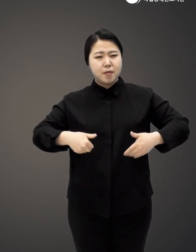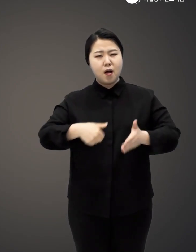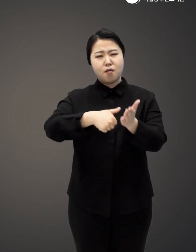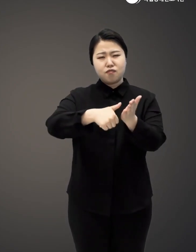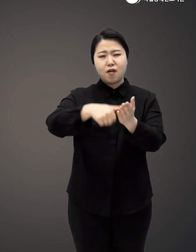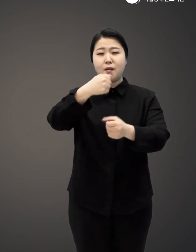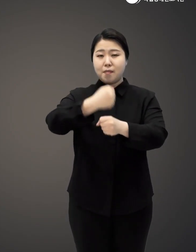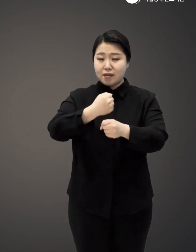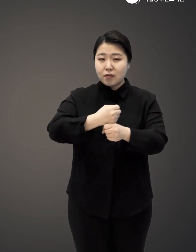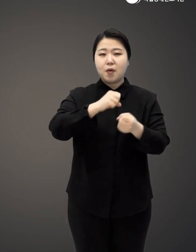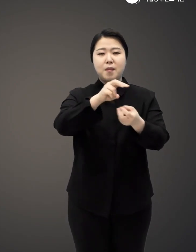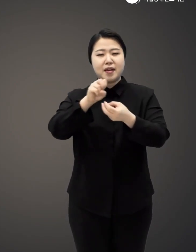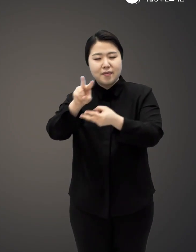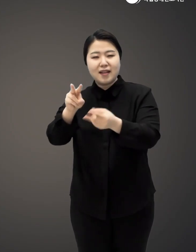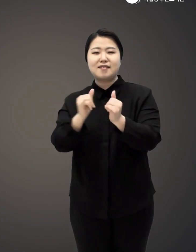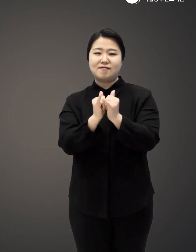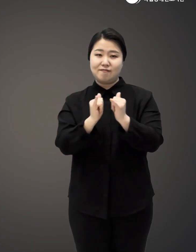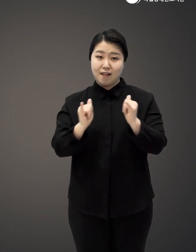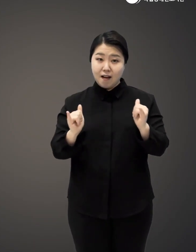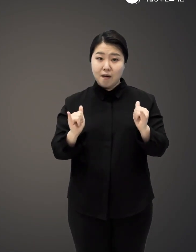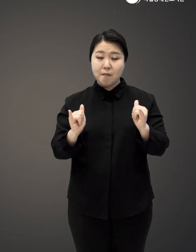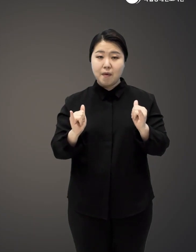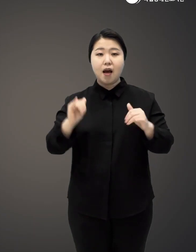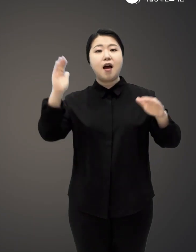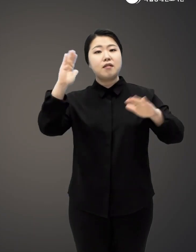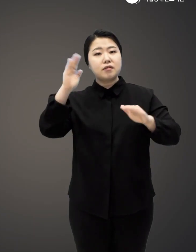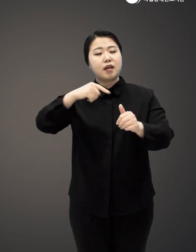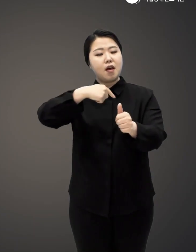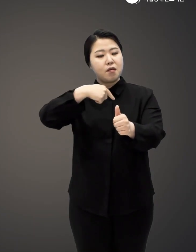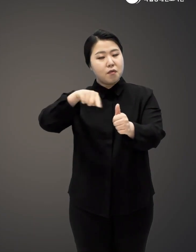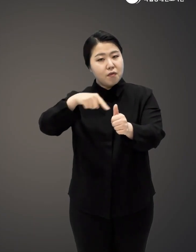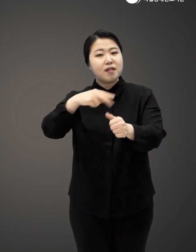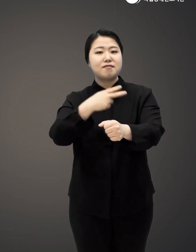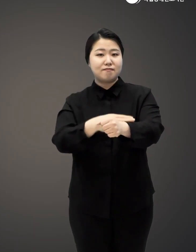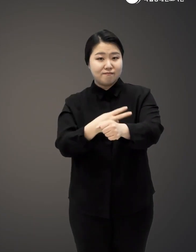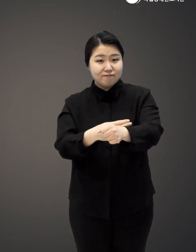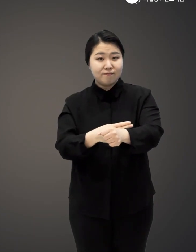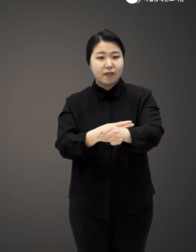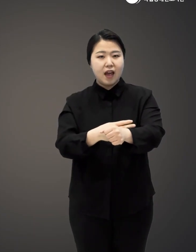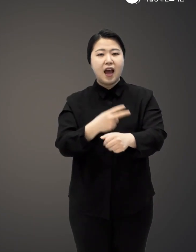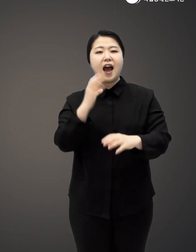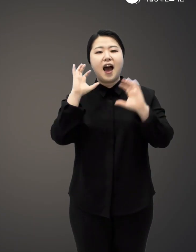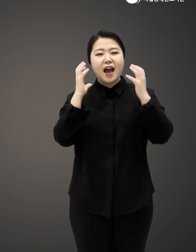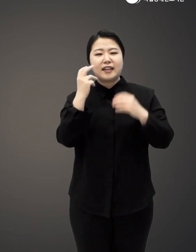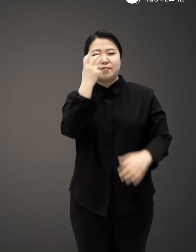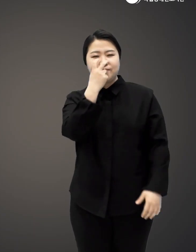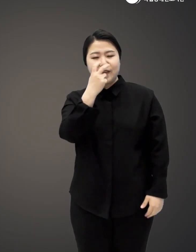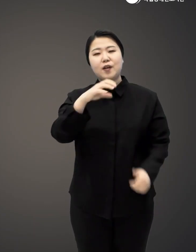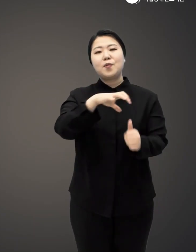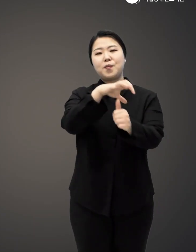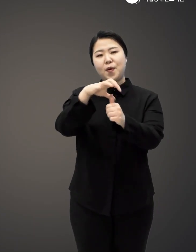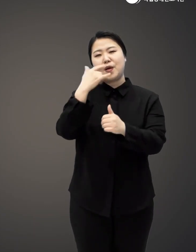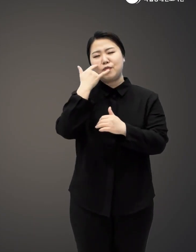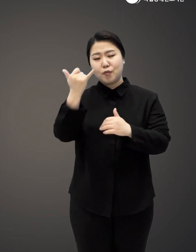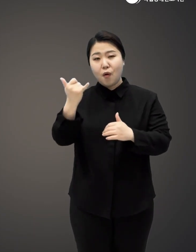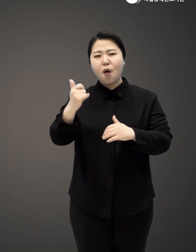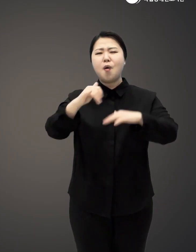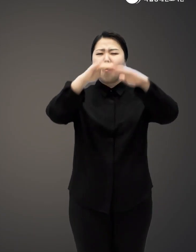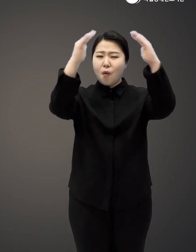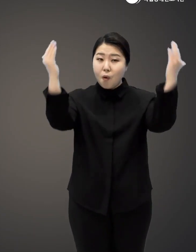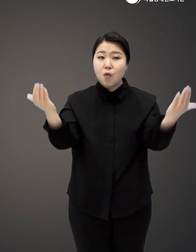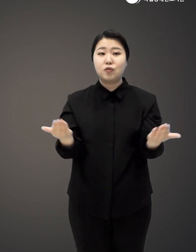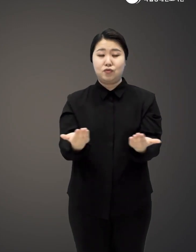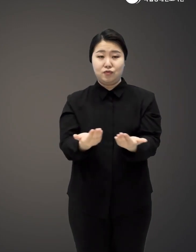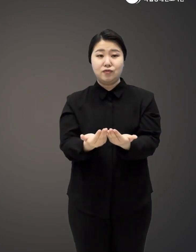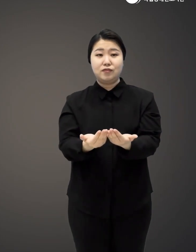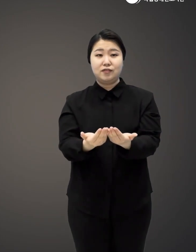생필품을 만들고 배달하는 사람 학생들에게 배움을 전하는 사람 아이들을 지키고 보살피는 모든 부모들